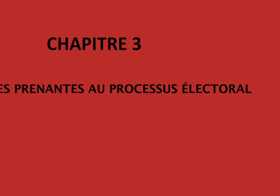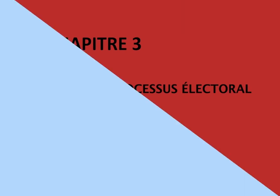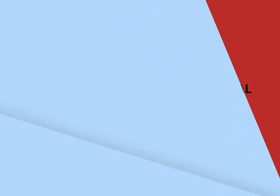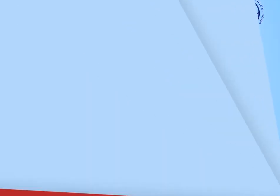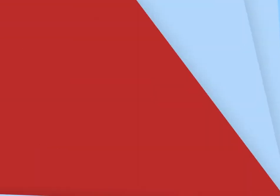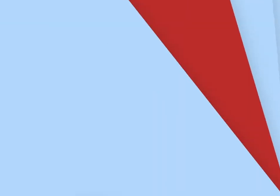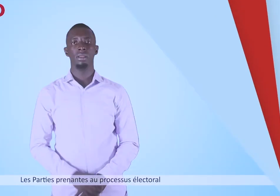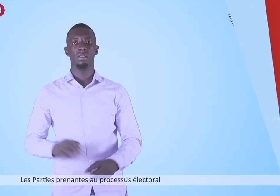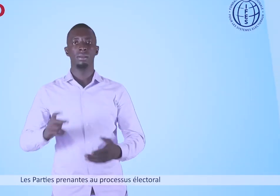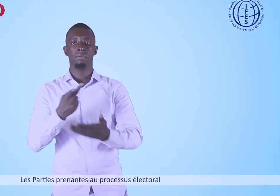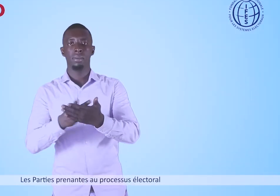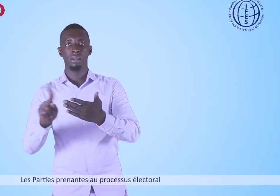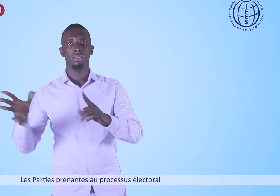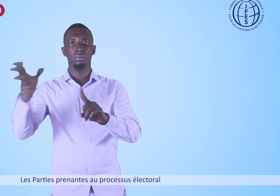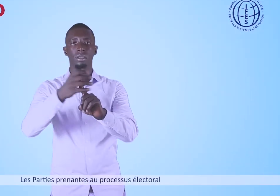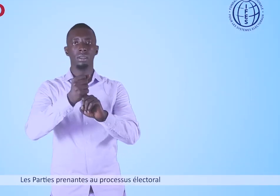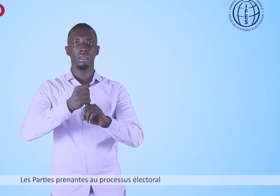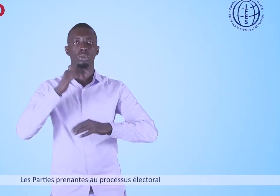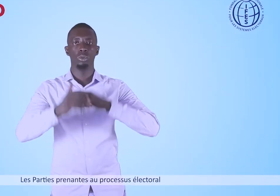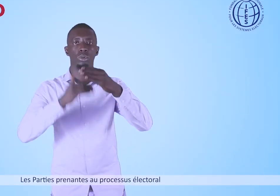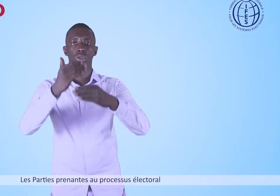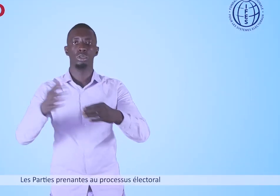Les parties prenantes au processus électoral